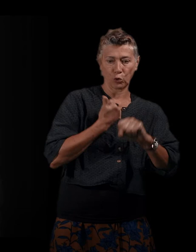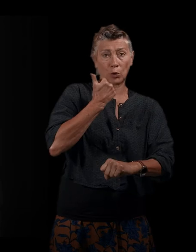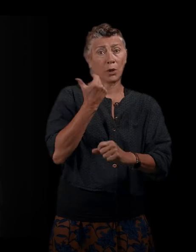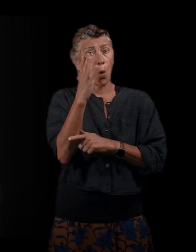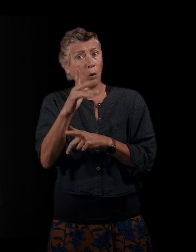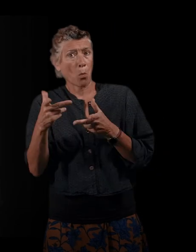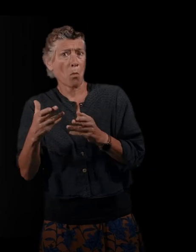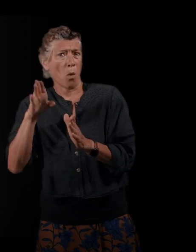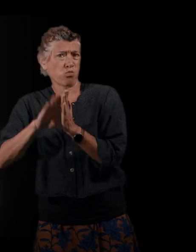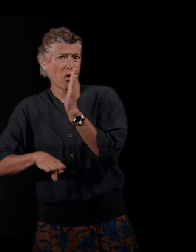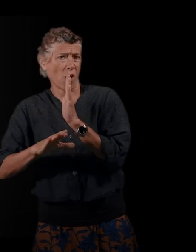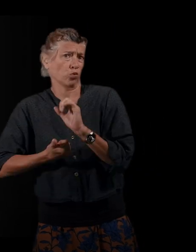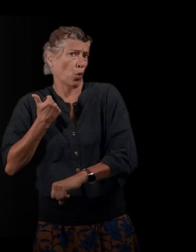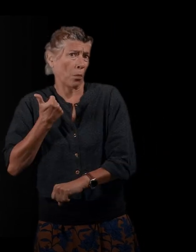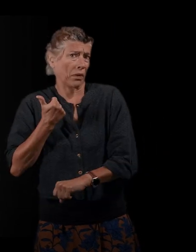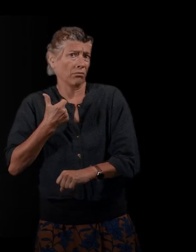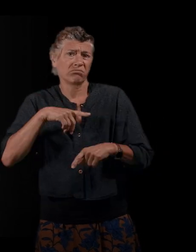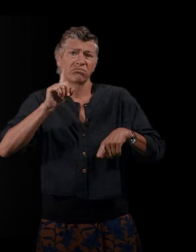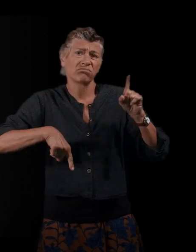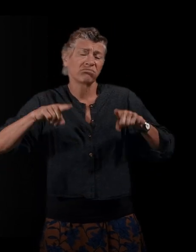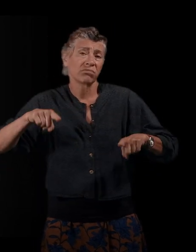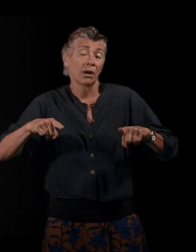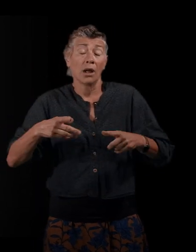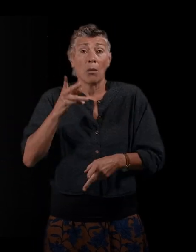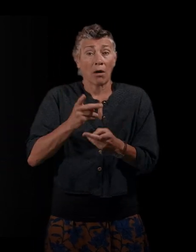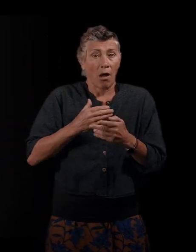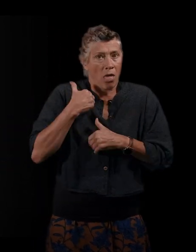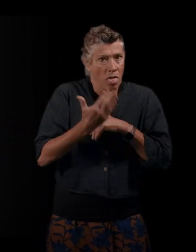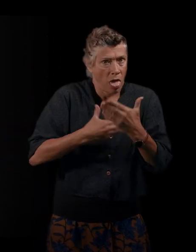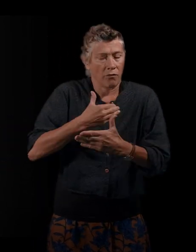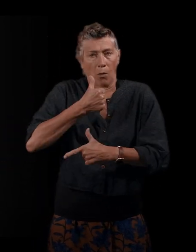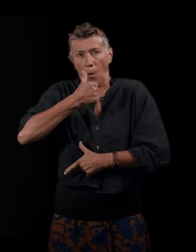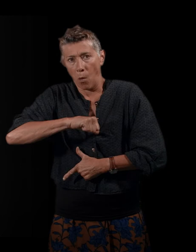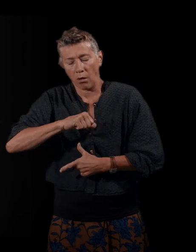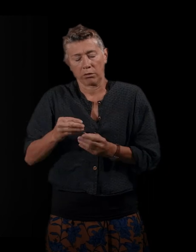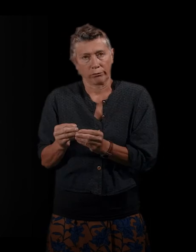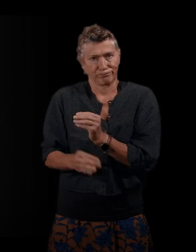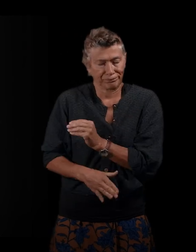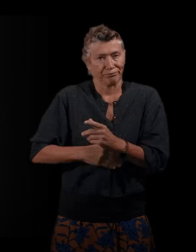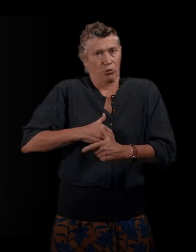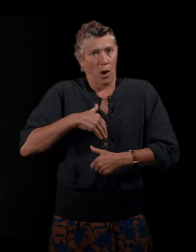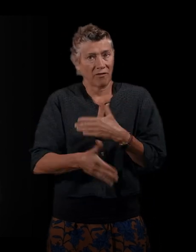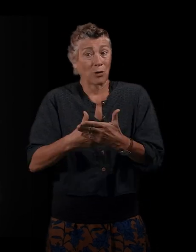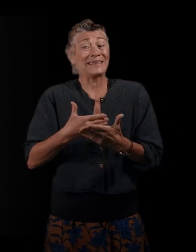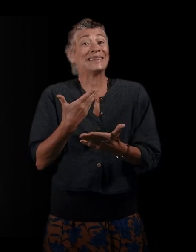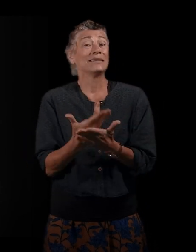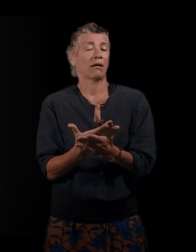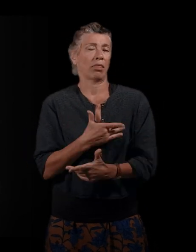certains plans, elles sont obligées de renoncer à certaines choses aussi. Et c cette tension-là, en fait, qui m'intéressait, plutôt que de parler d'émancipation en migration,